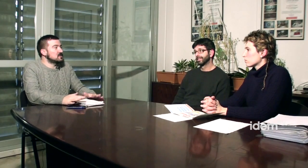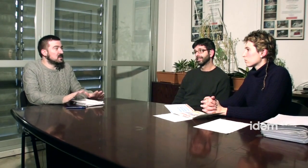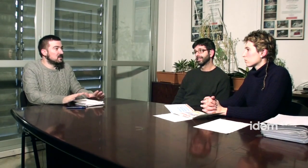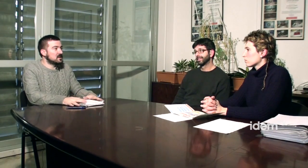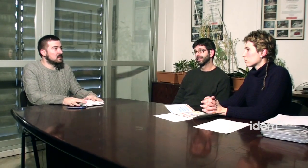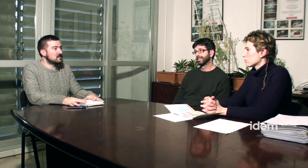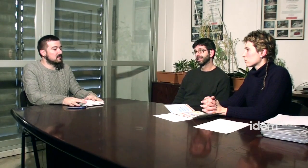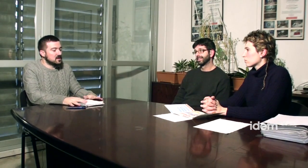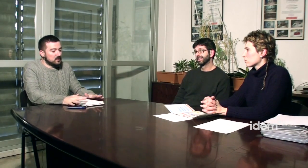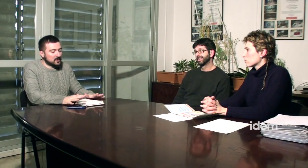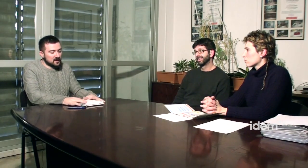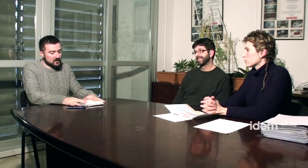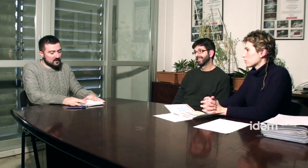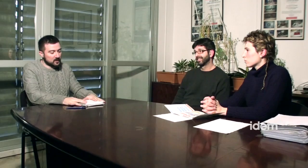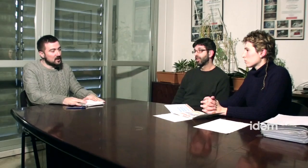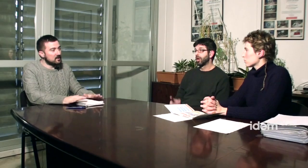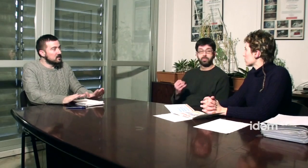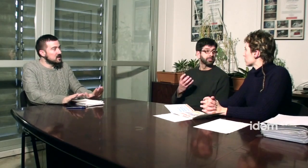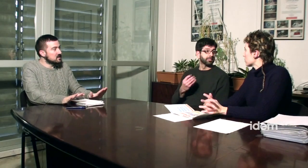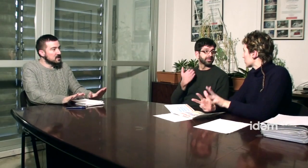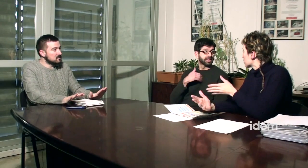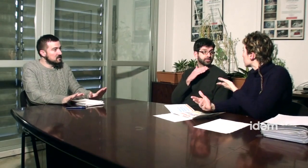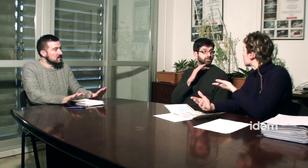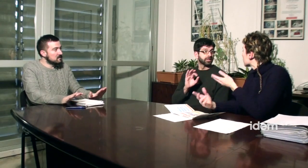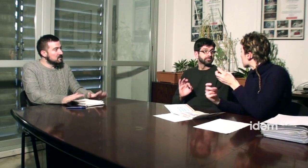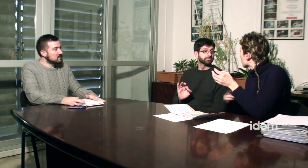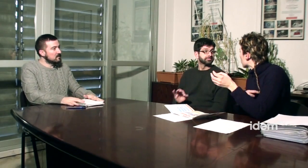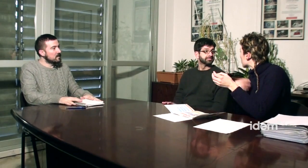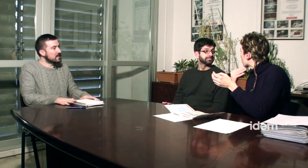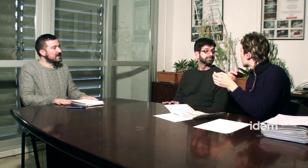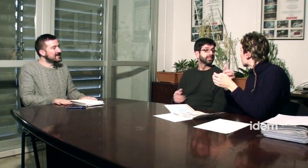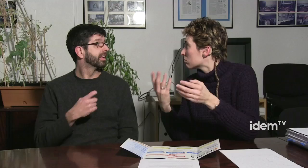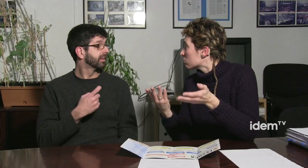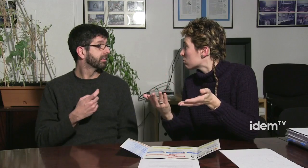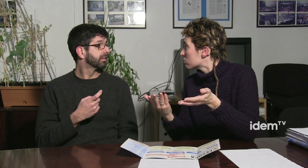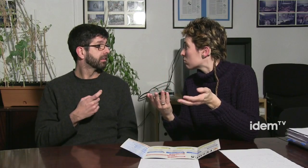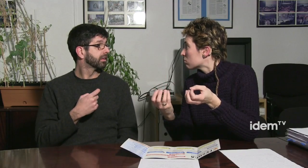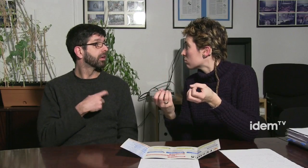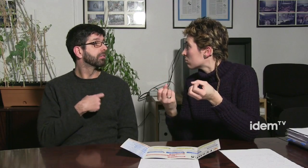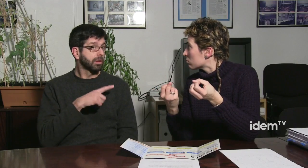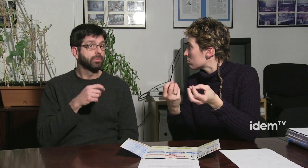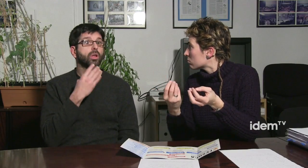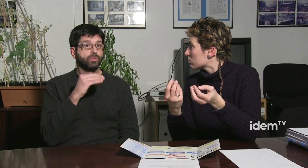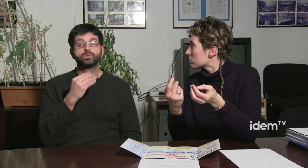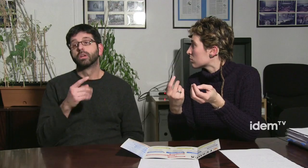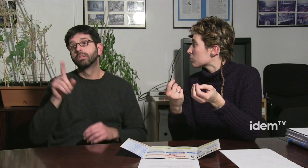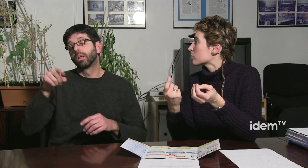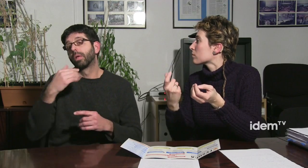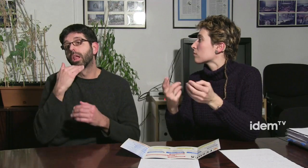considereu que és important que ens haig de preguntar però en principi No, ja està bé, és suficient Tu vols afegir alguna cosa més Bueno,